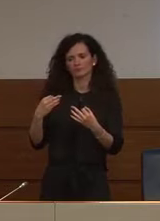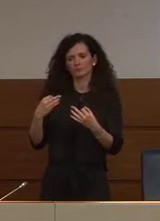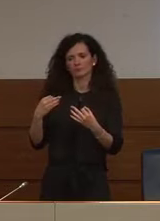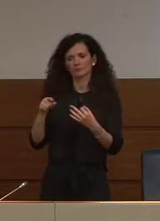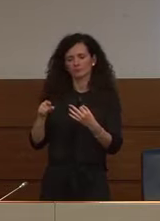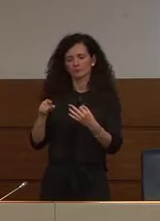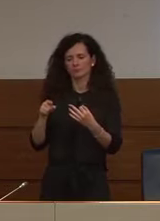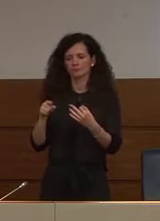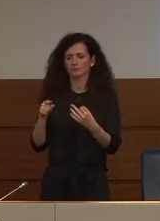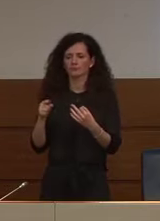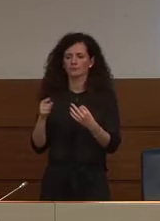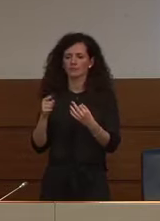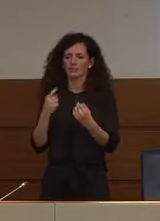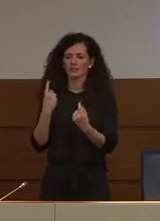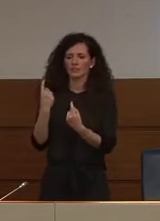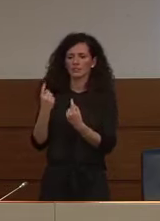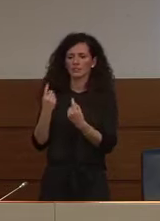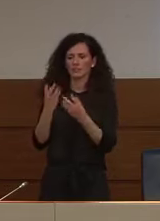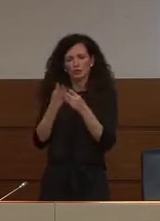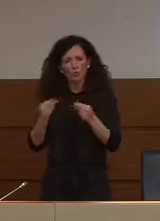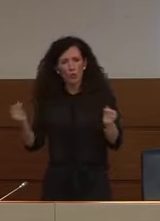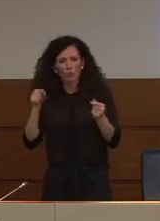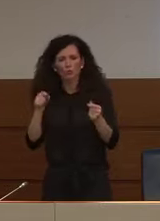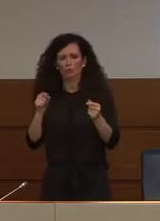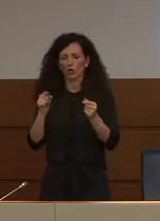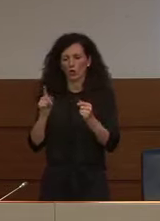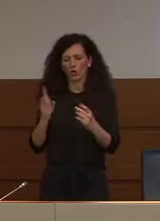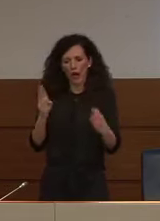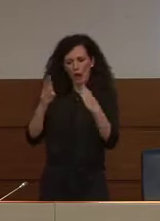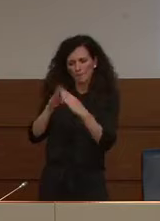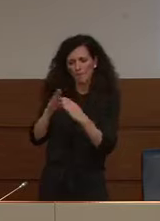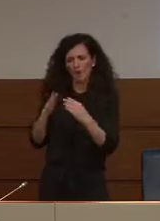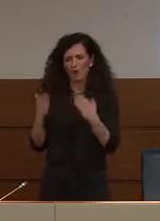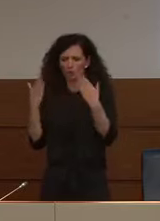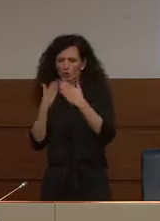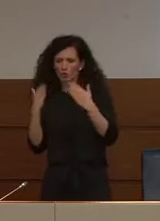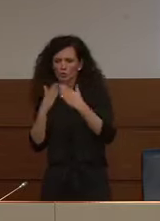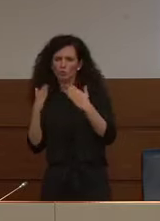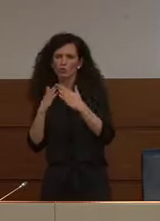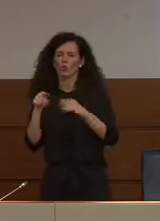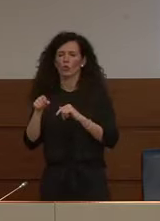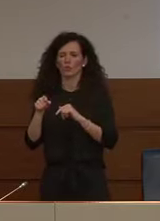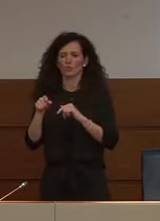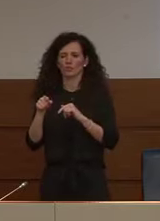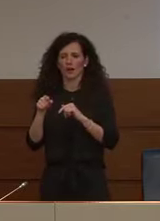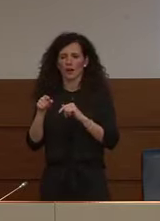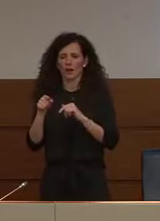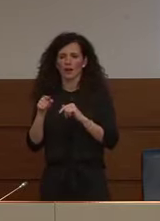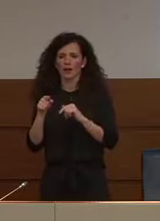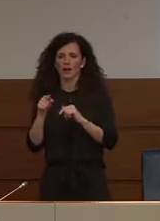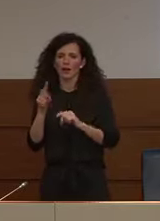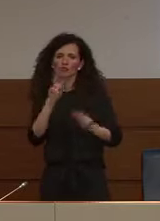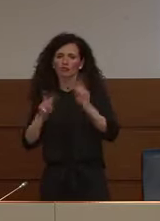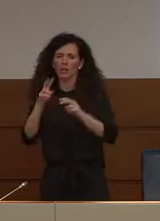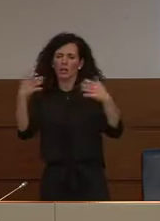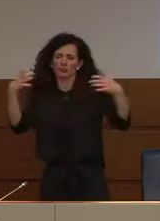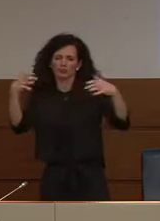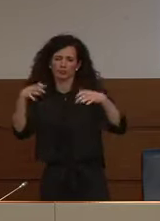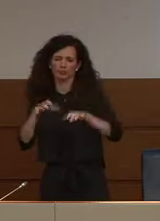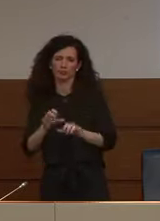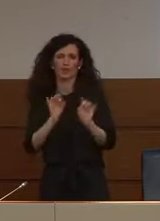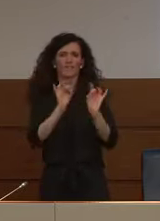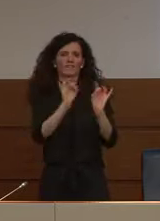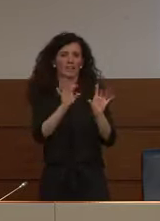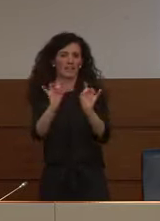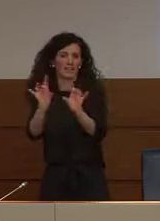approcci sia mirati a inibire la replicazione virale, quindi stiamo parlando